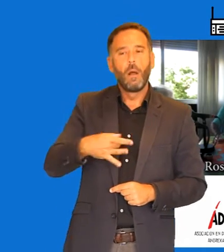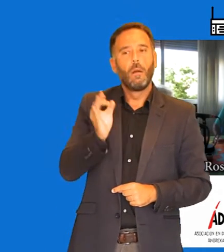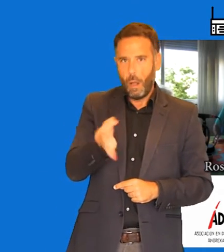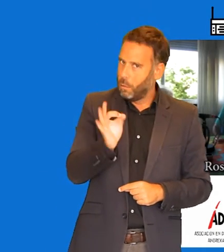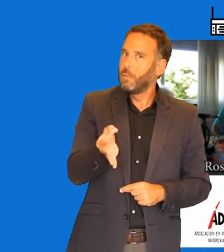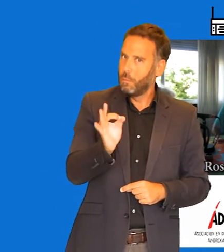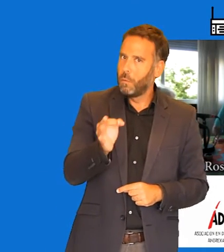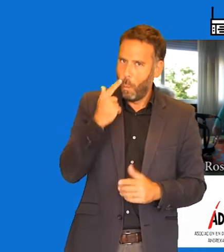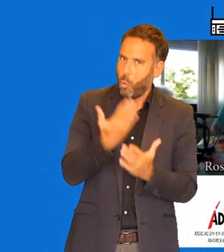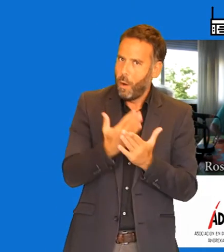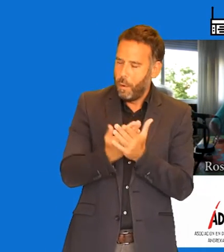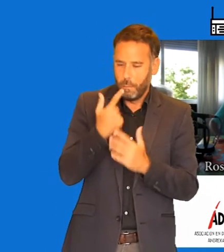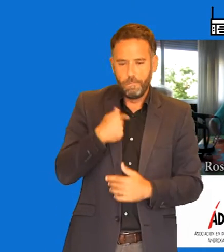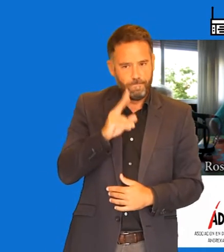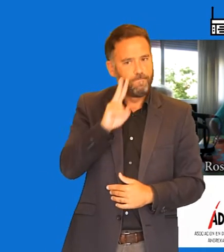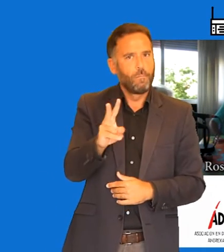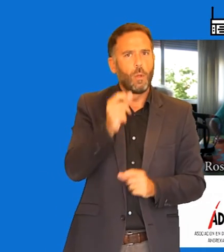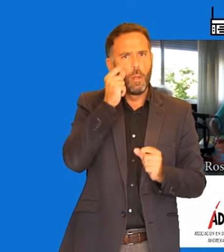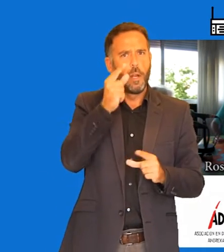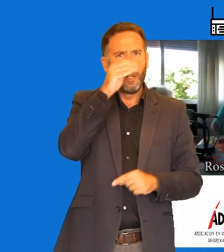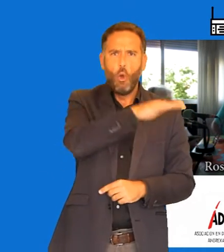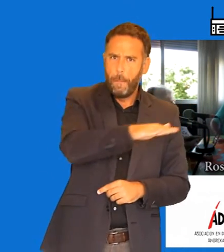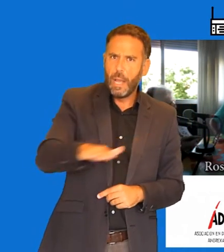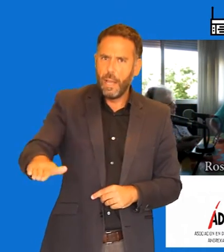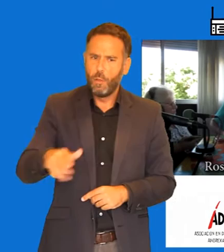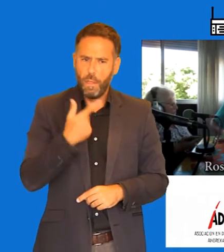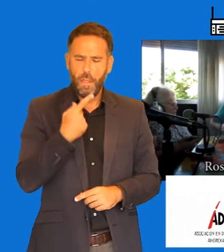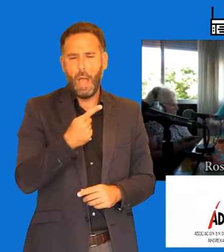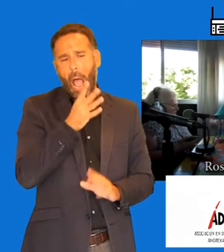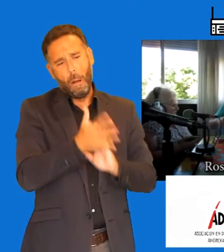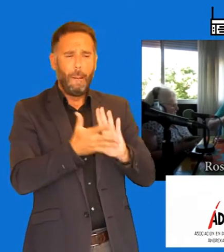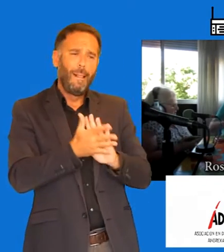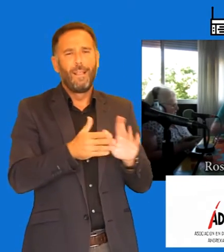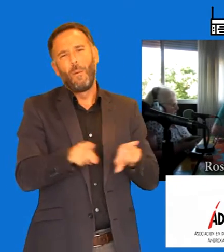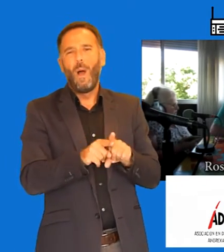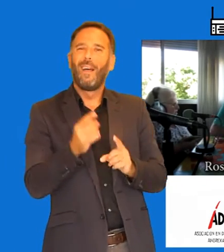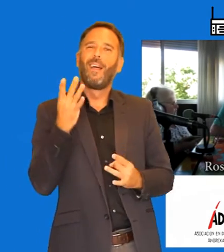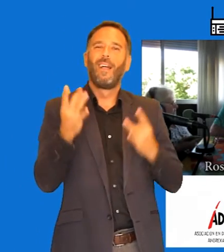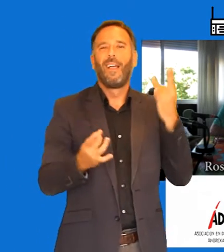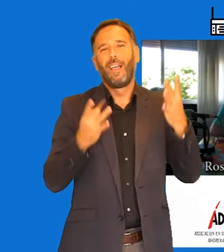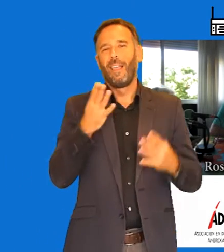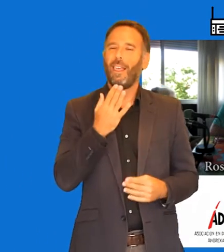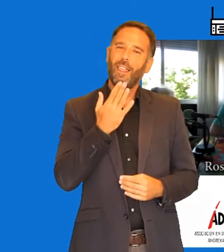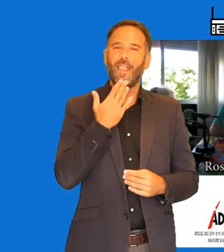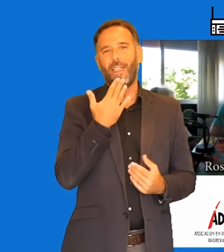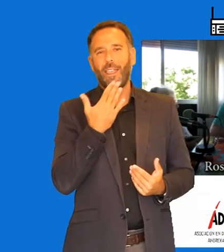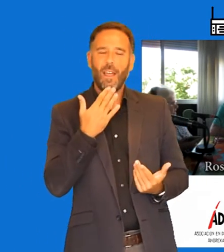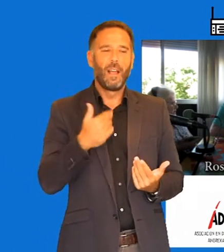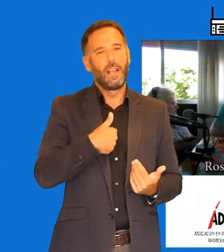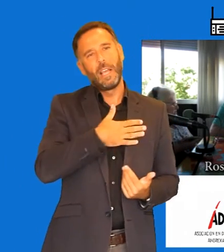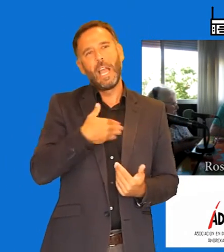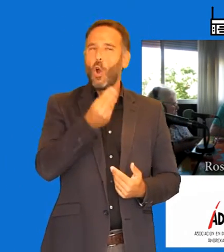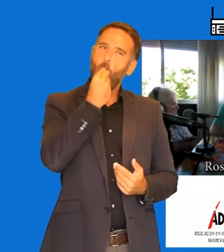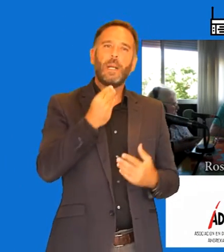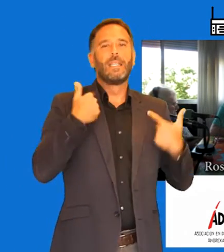Y además de niños pequeños que tú dices, claro, ahora mismo empiezan como con la tontería de, bueno, quiero alimentación sana, que